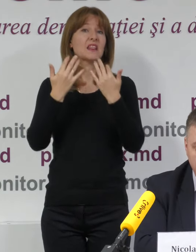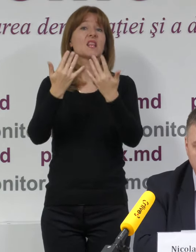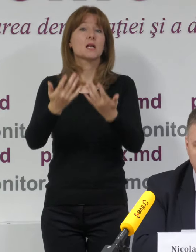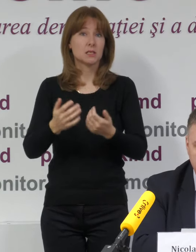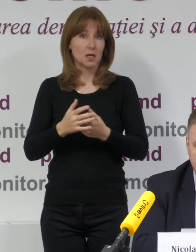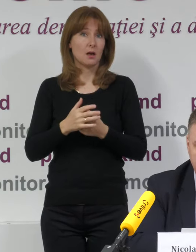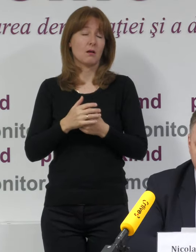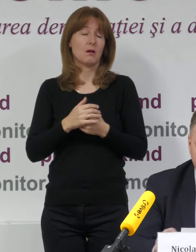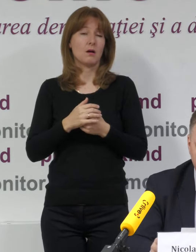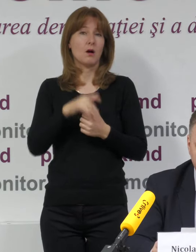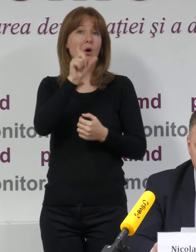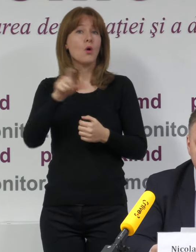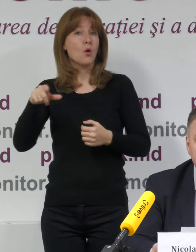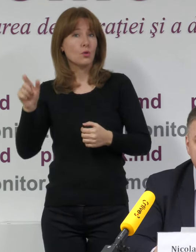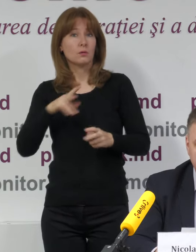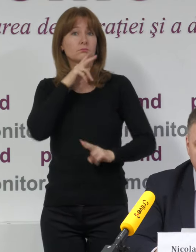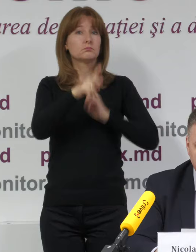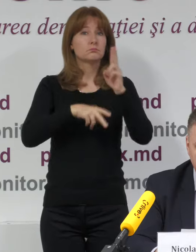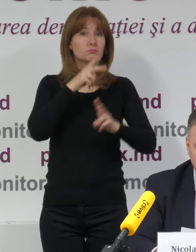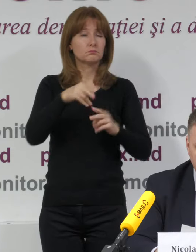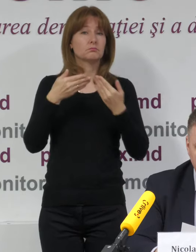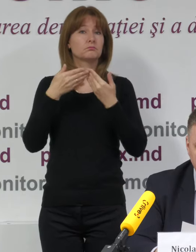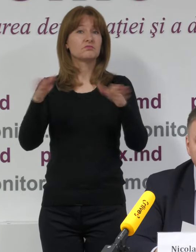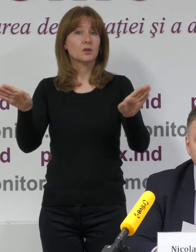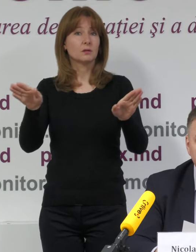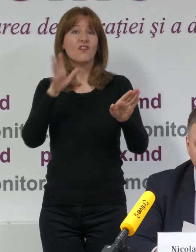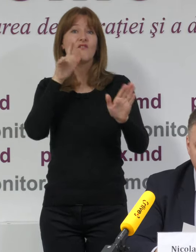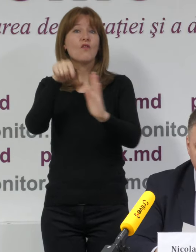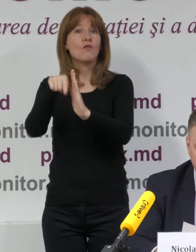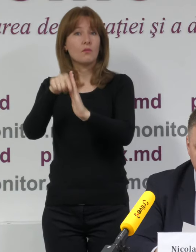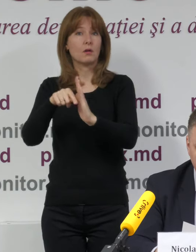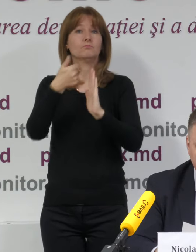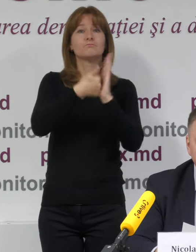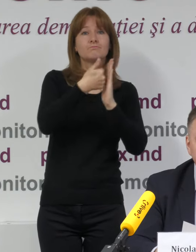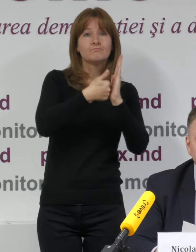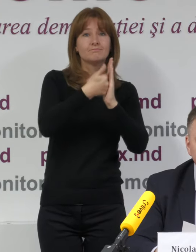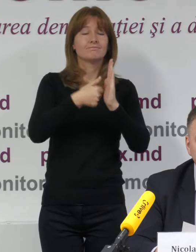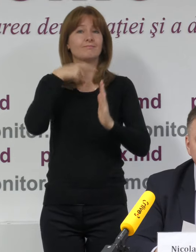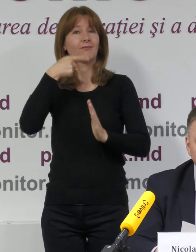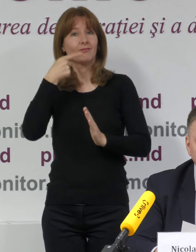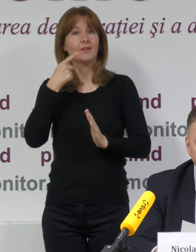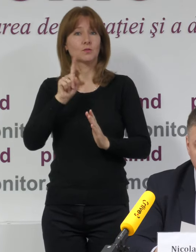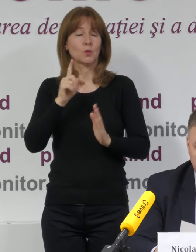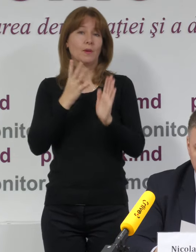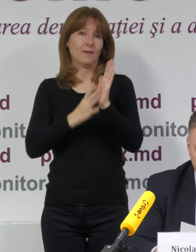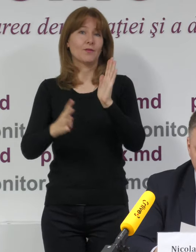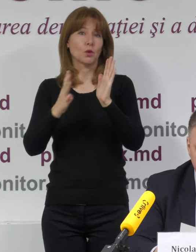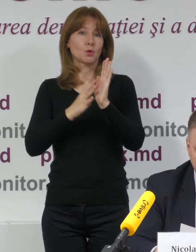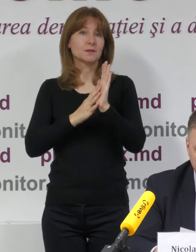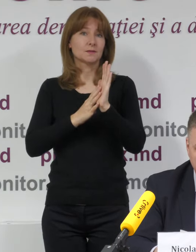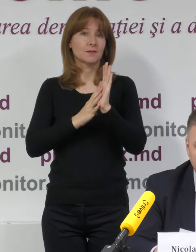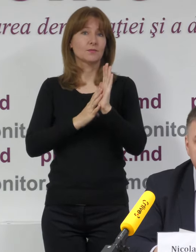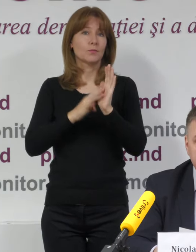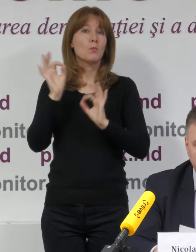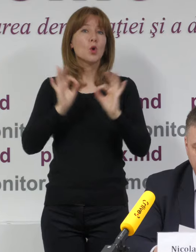membrilor birourilor electorale în procesul de deschidere, ca fiind bună și foarte bună. Vorbim aici de 99%, practic, din